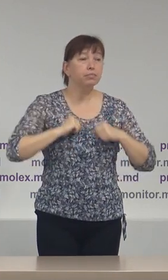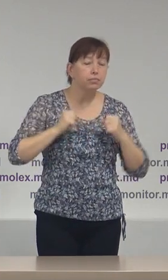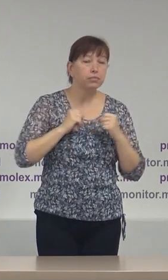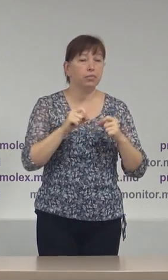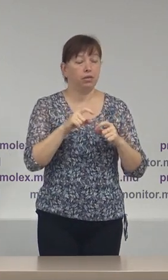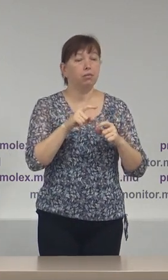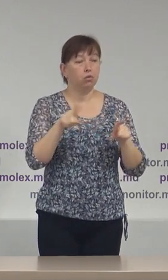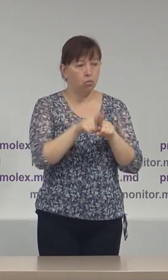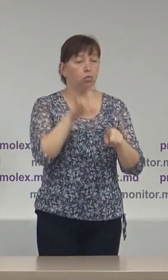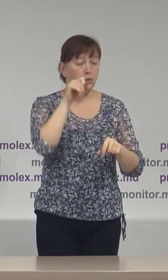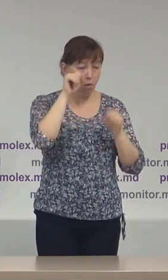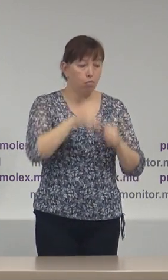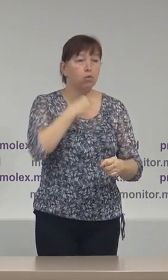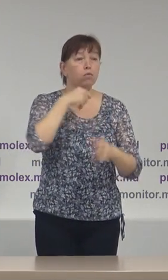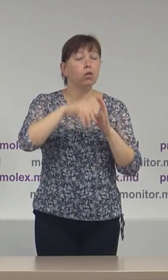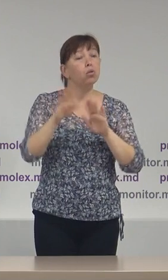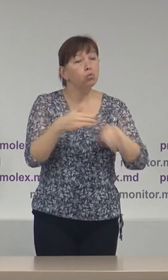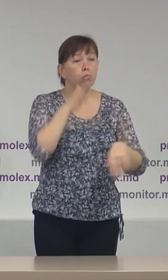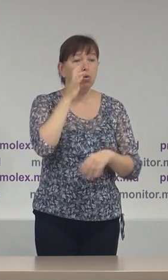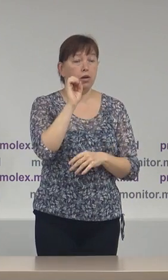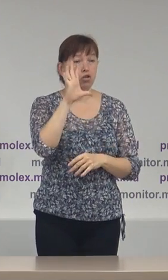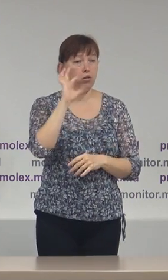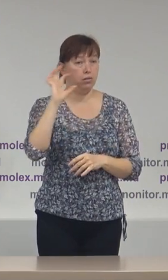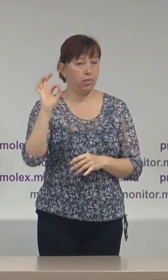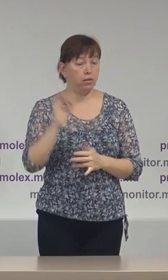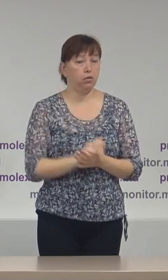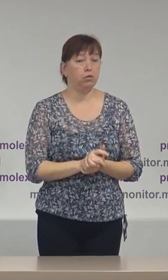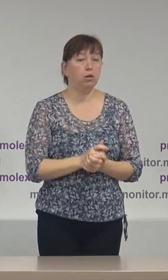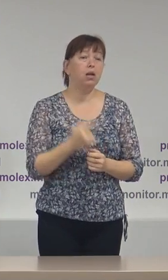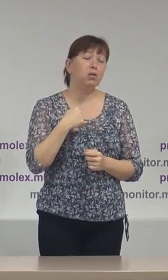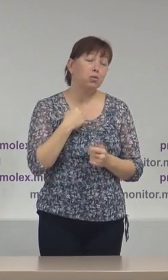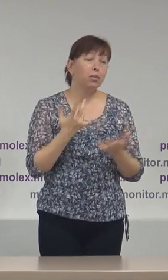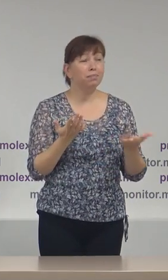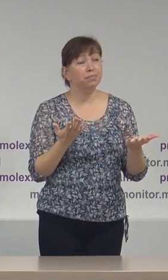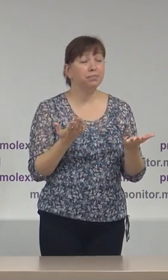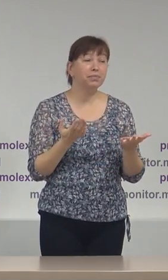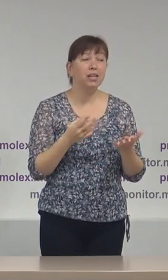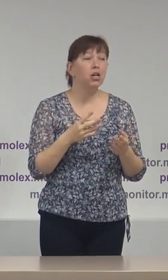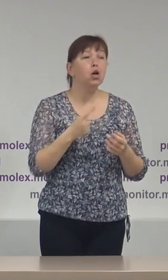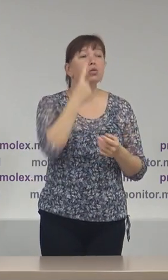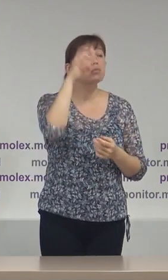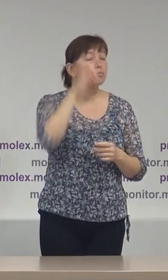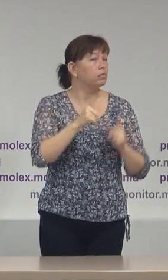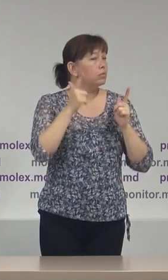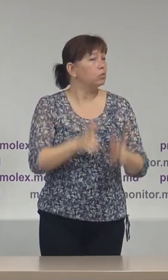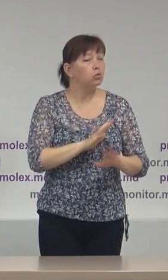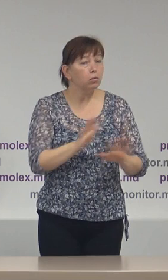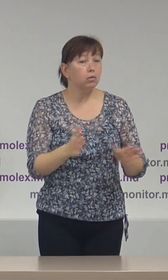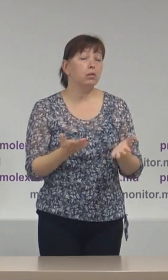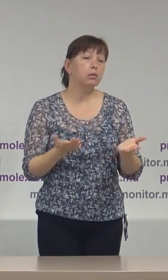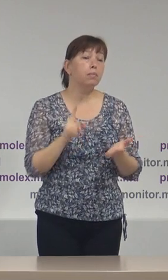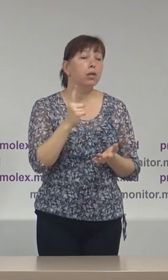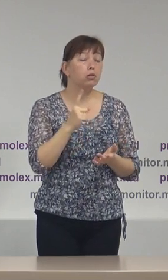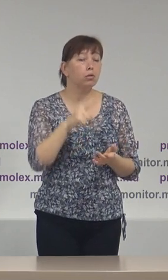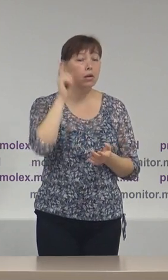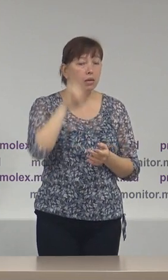dreptului de vot. Aici nu putem fi în totalitate de acord cu decizia Comisiei pentru